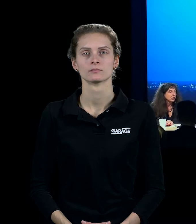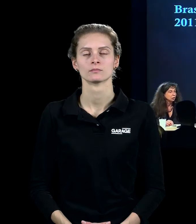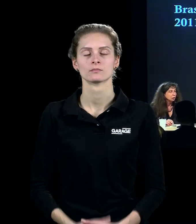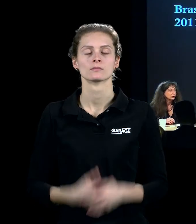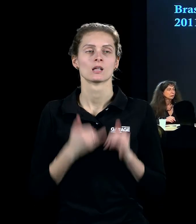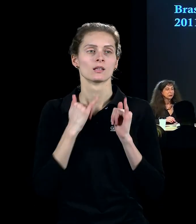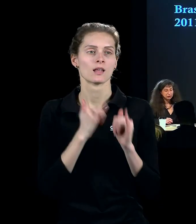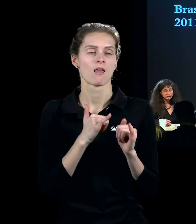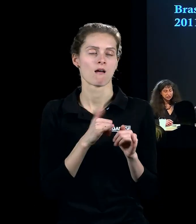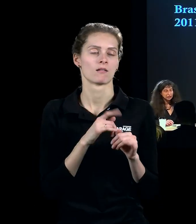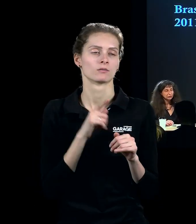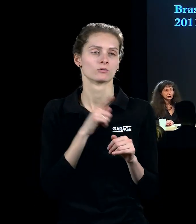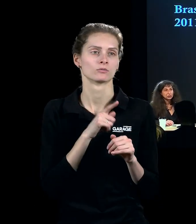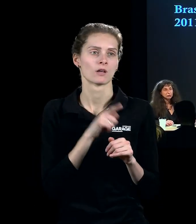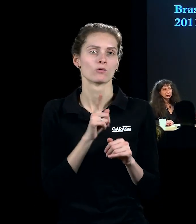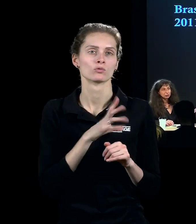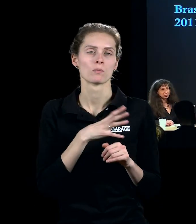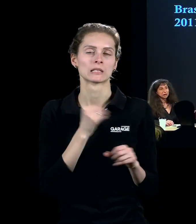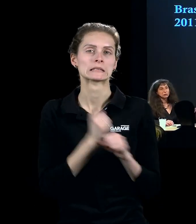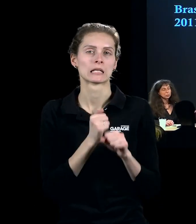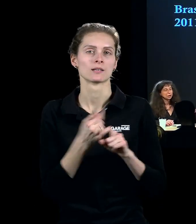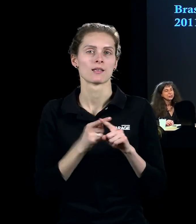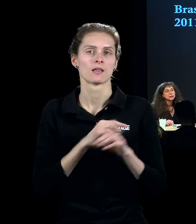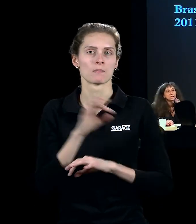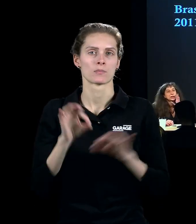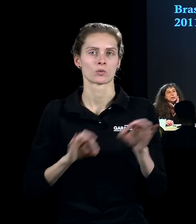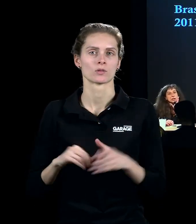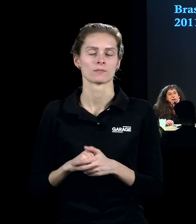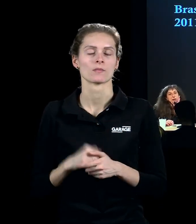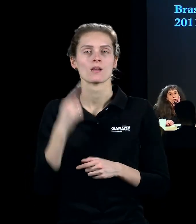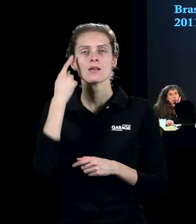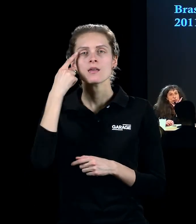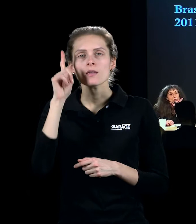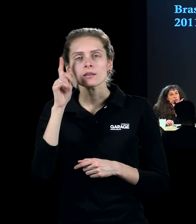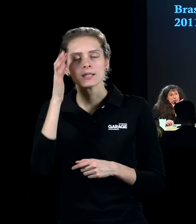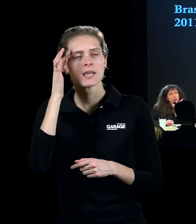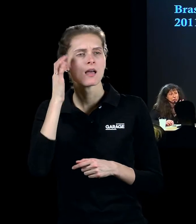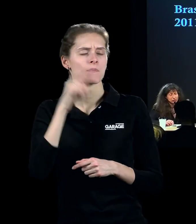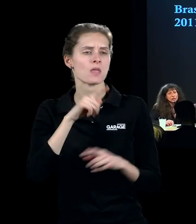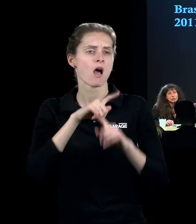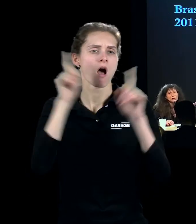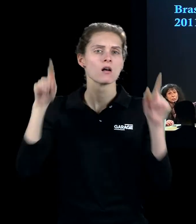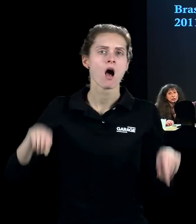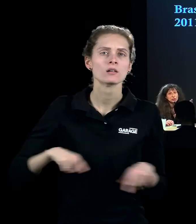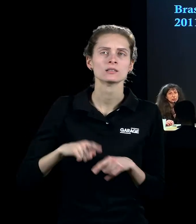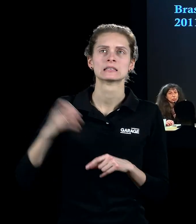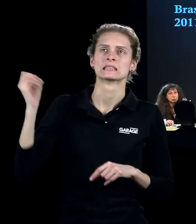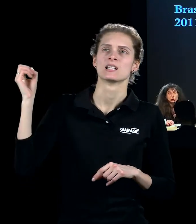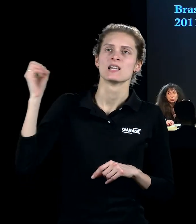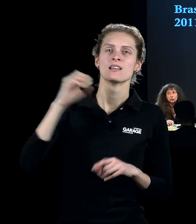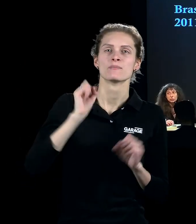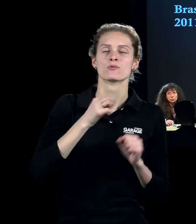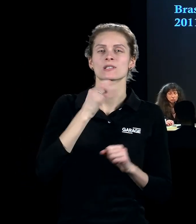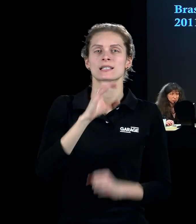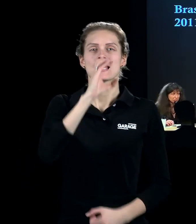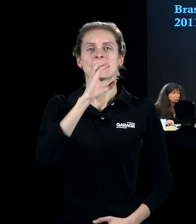Ну вот и идея всяких световых проекций, идея картин, которые на самом деле как светопись, и она тоже